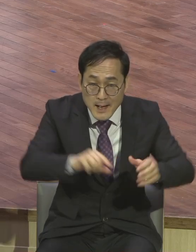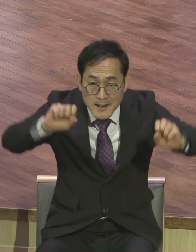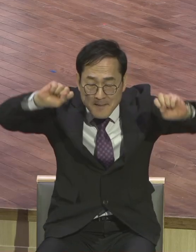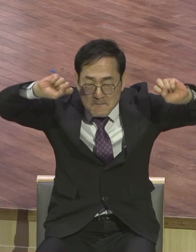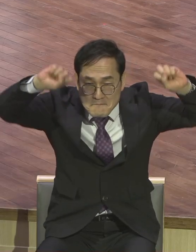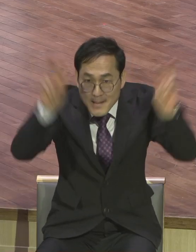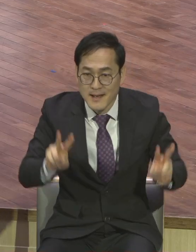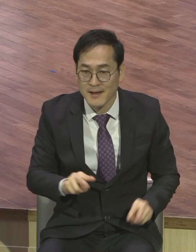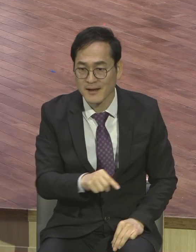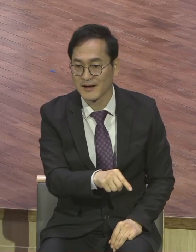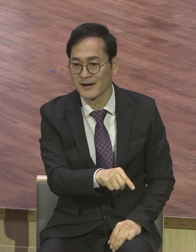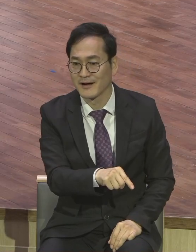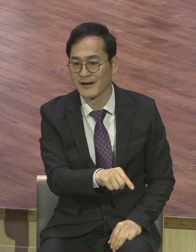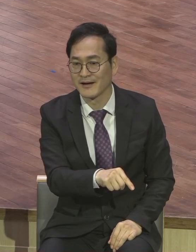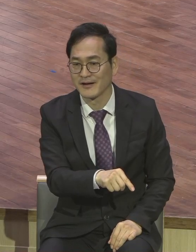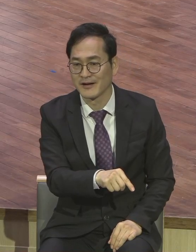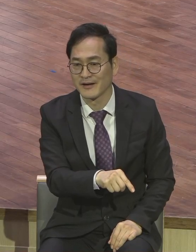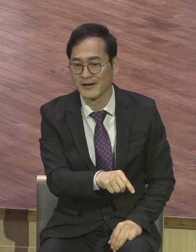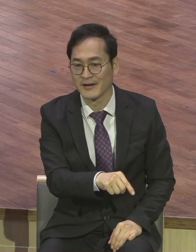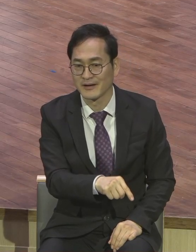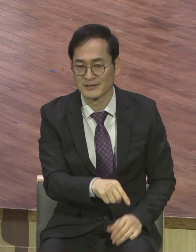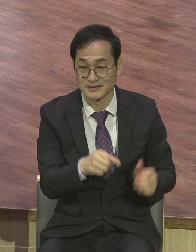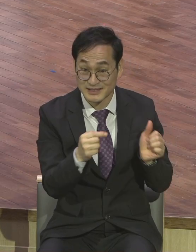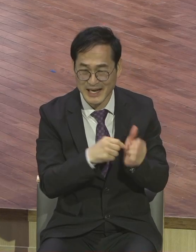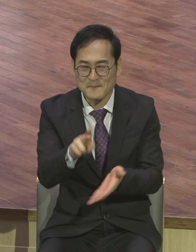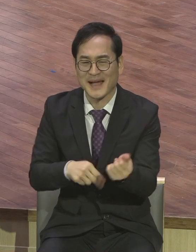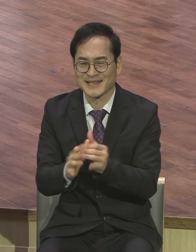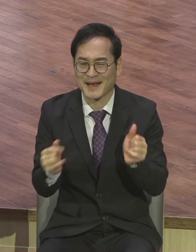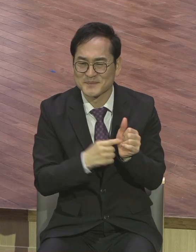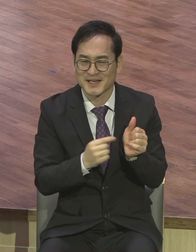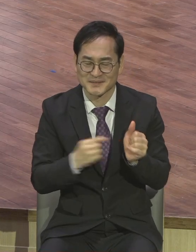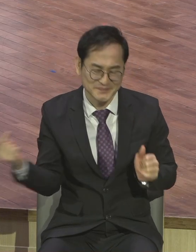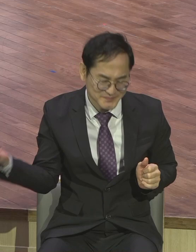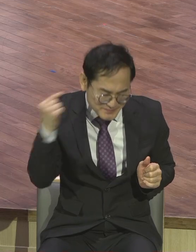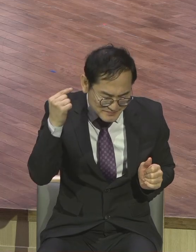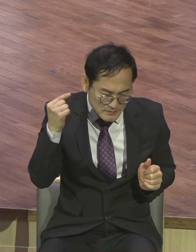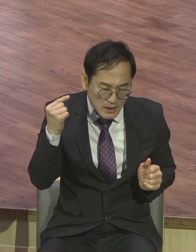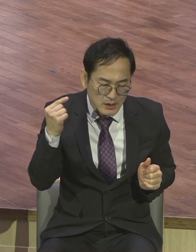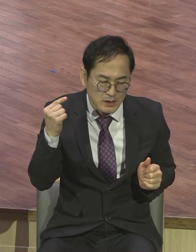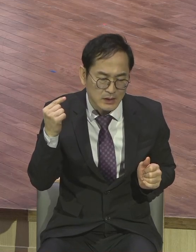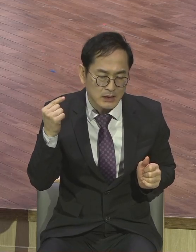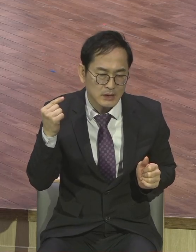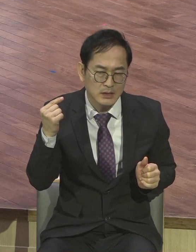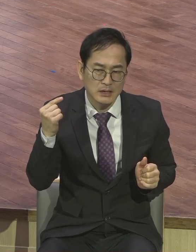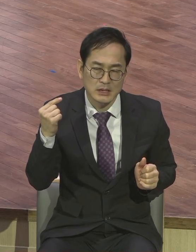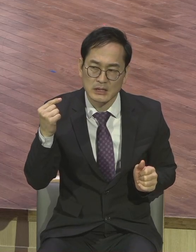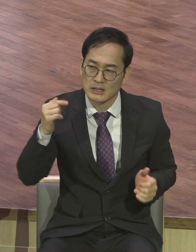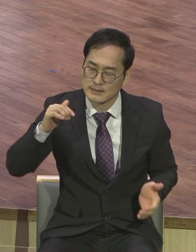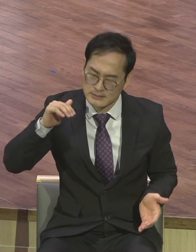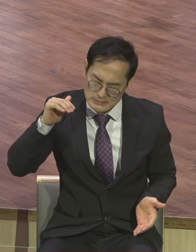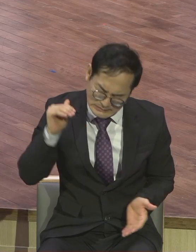나중에 이 소식을 들은 이 더비가 크게 후회했지만 여기서